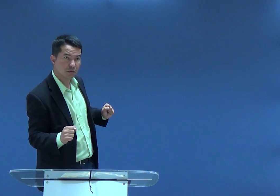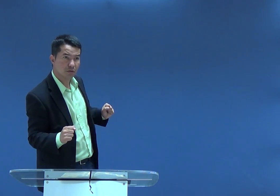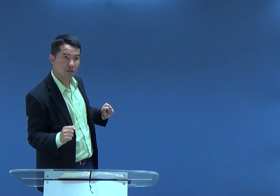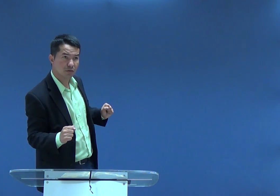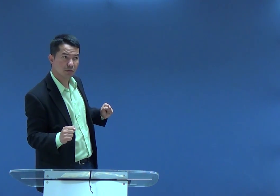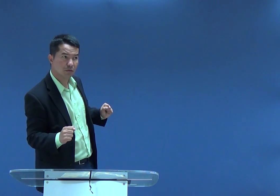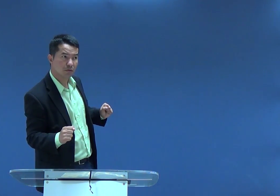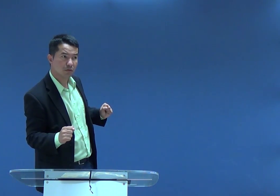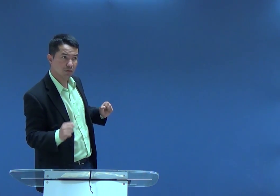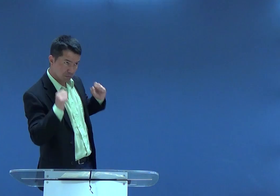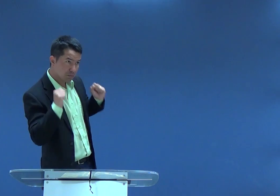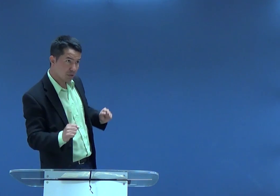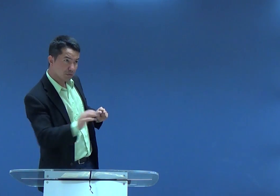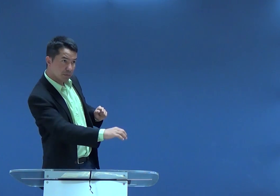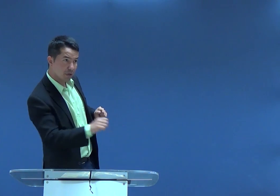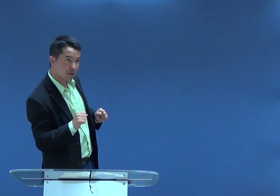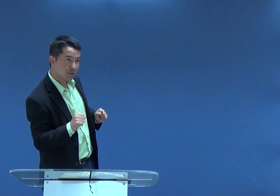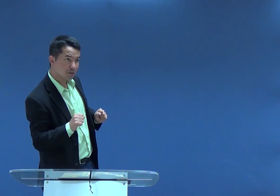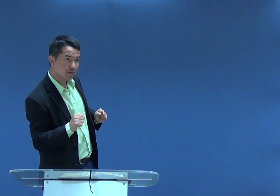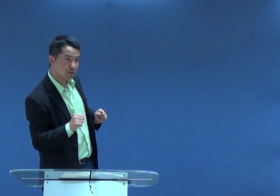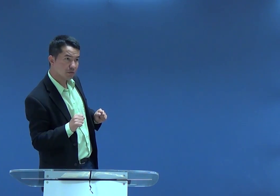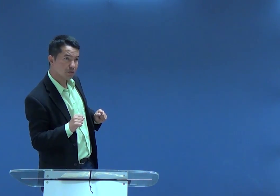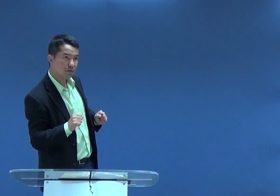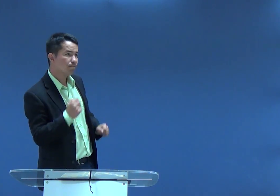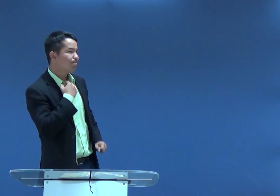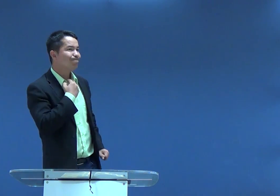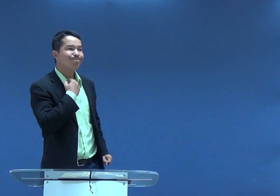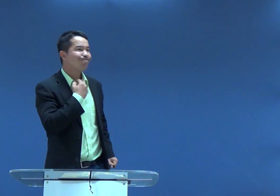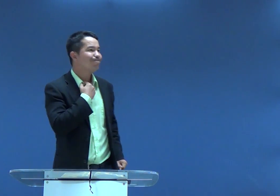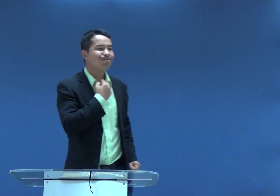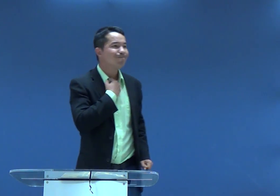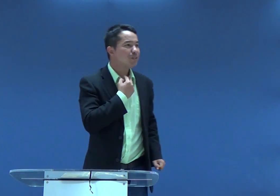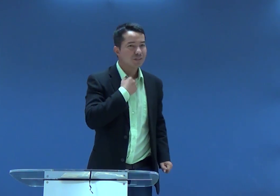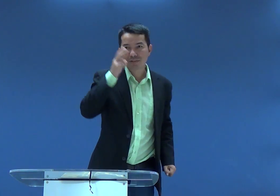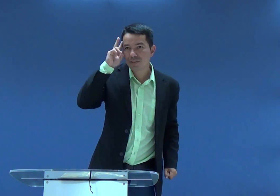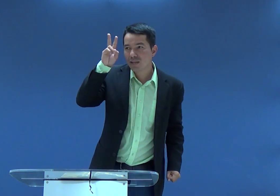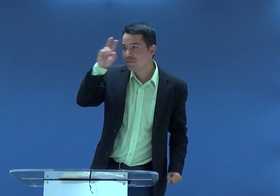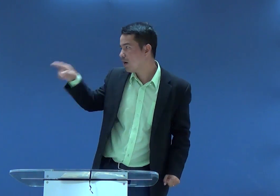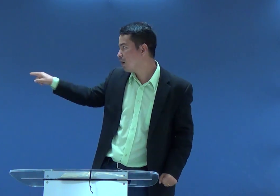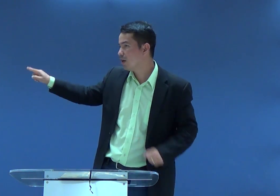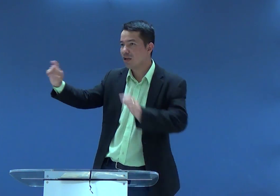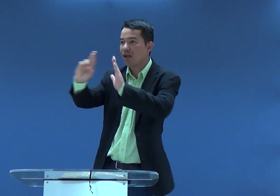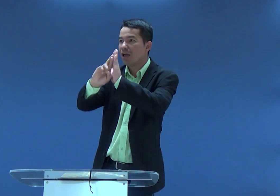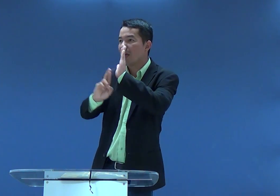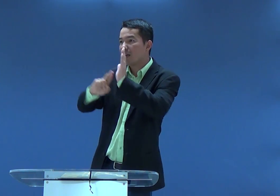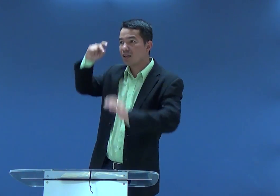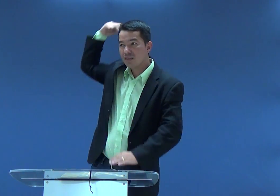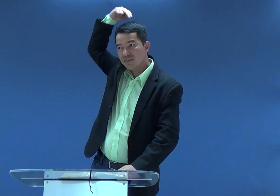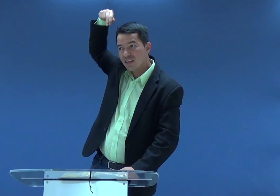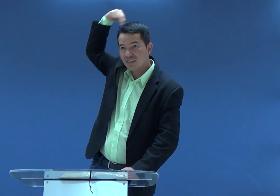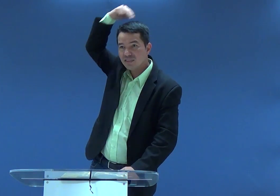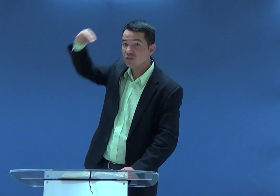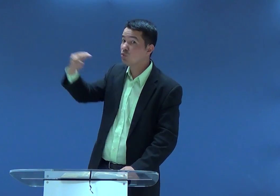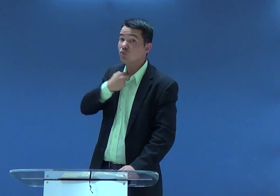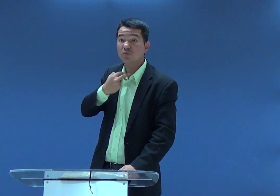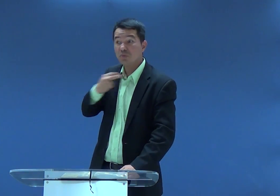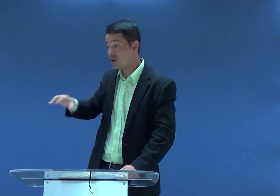animais mortos, porque isso não ficaria impureza. Ele não podia focar em um animal morto. Você lembra? Era uma